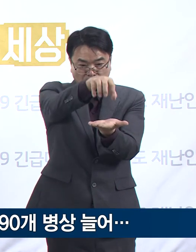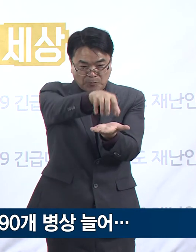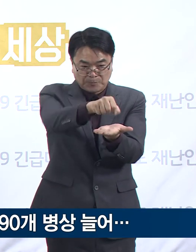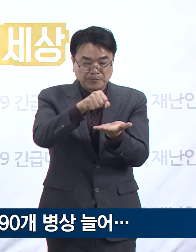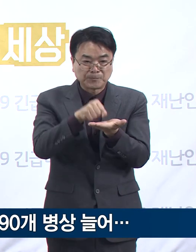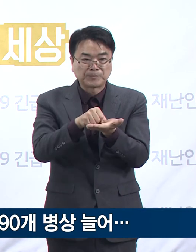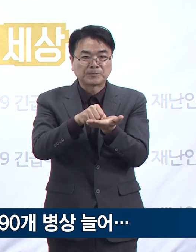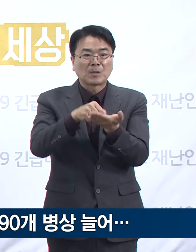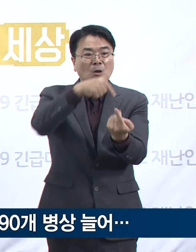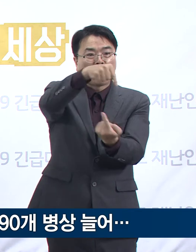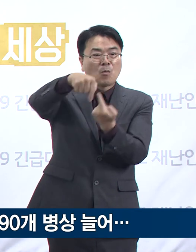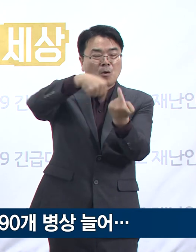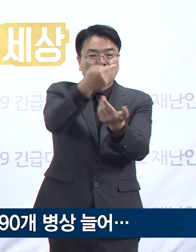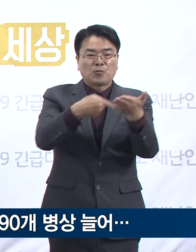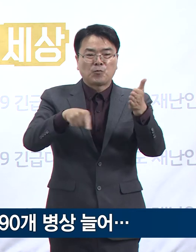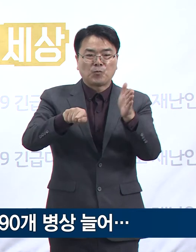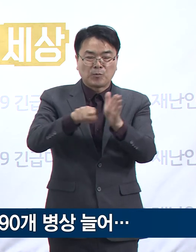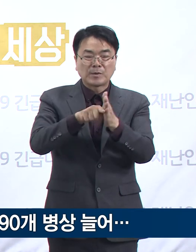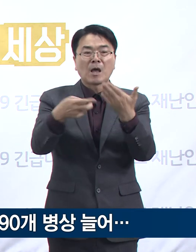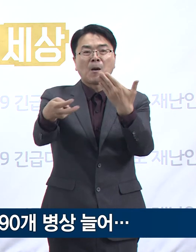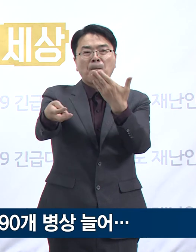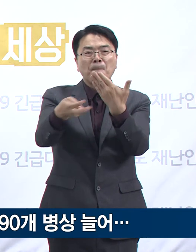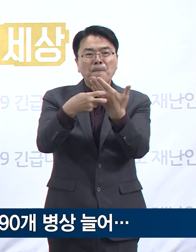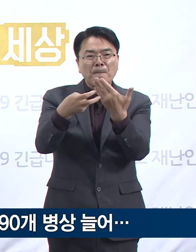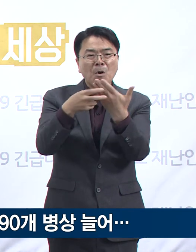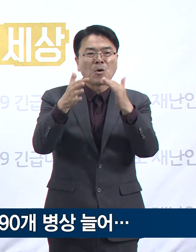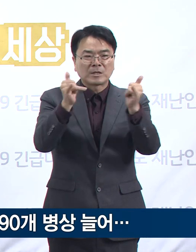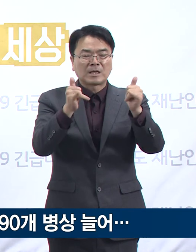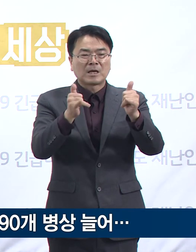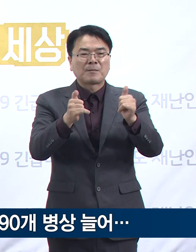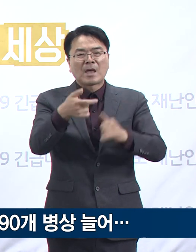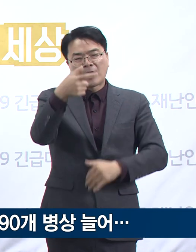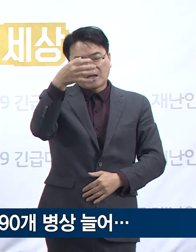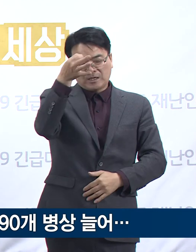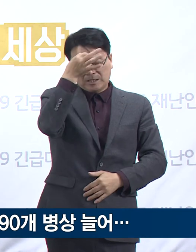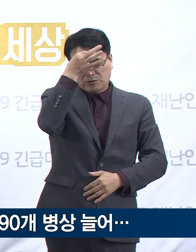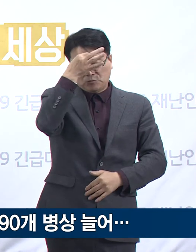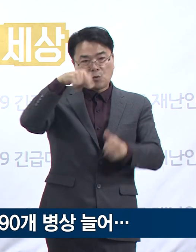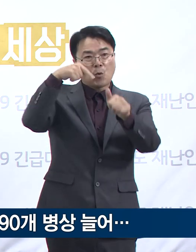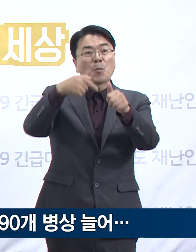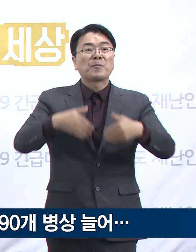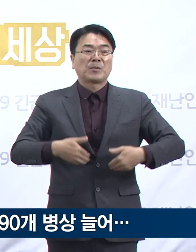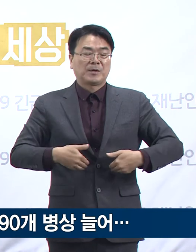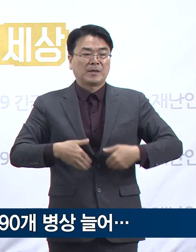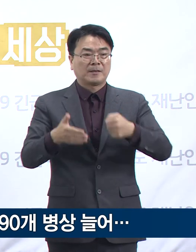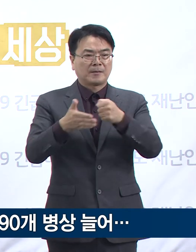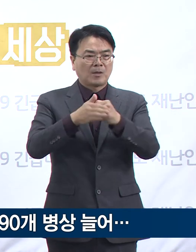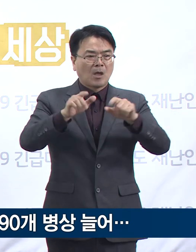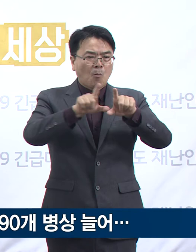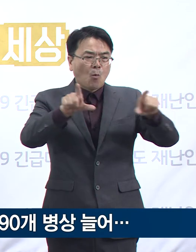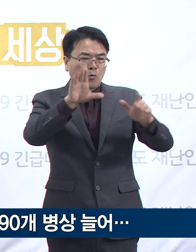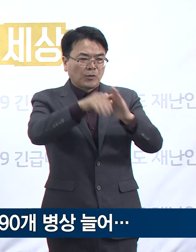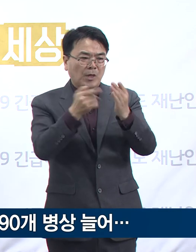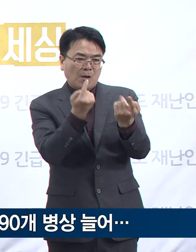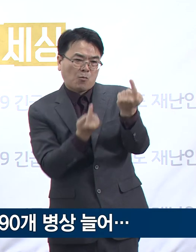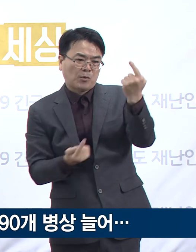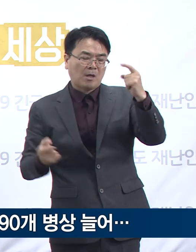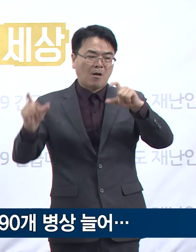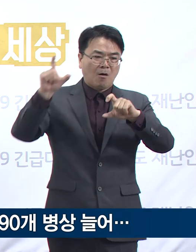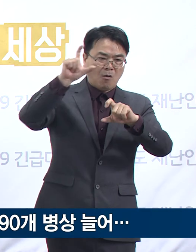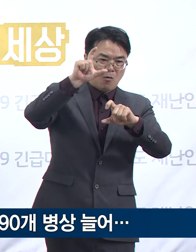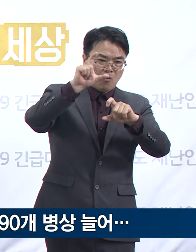위해선 의료인의 재교육이 꼭 필요합니다. 특히 평소보다 상향된 진료 기능을 수행해야 하는